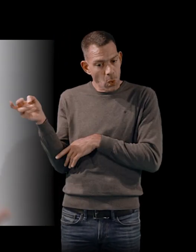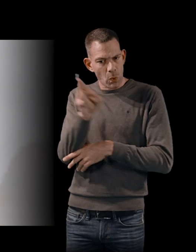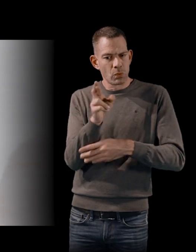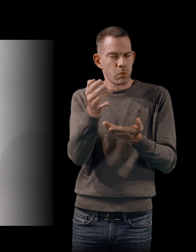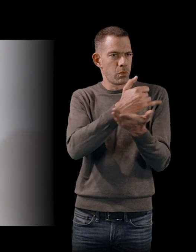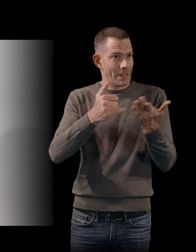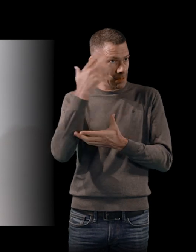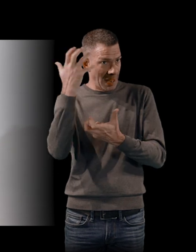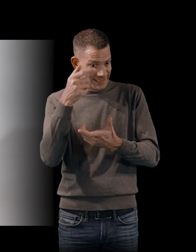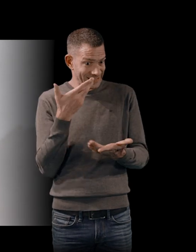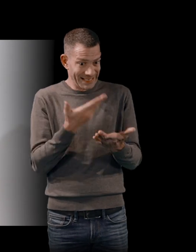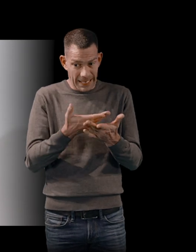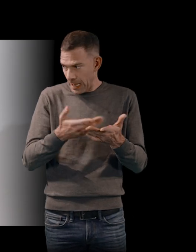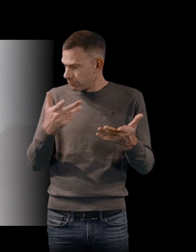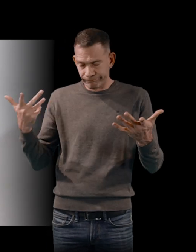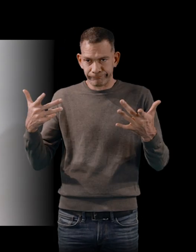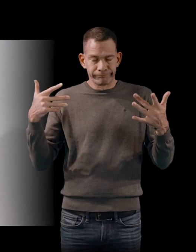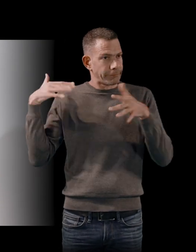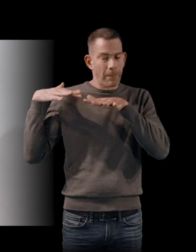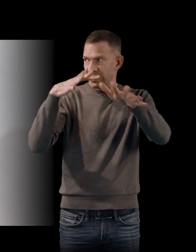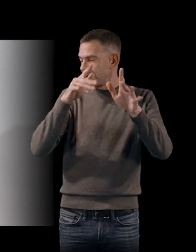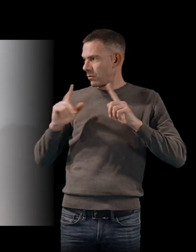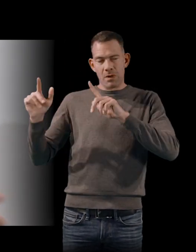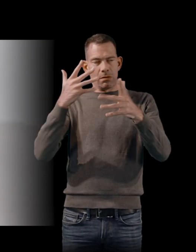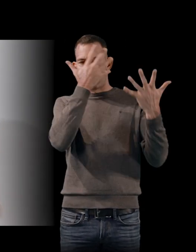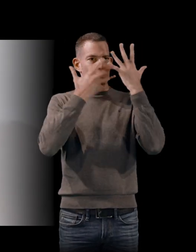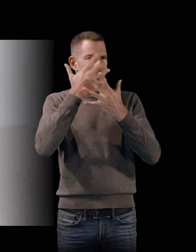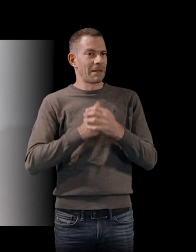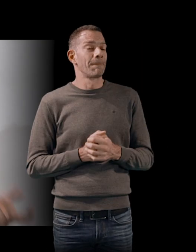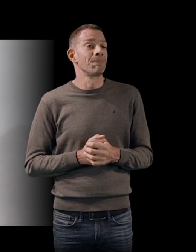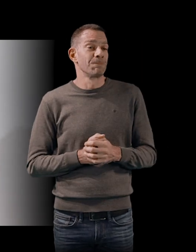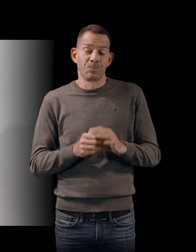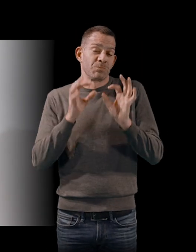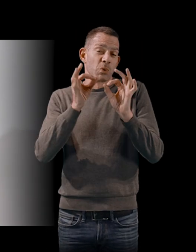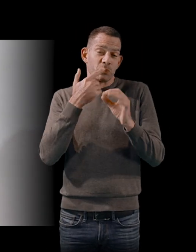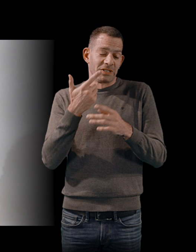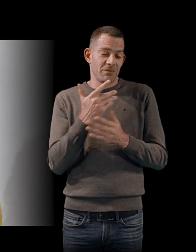dans ses émeutes. Donc effectivement, il y a comme un ricochet entre les deux romans à ce moment-là.